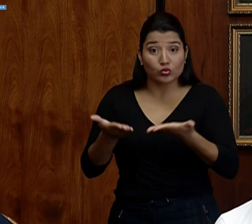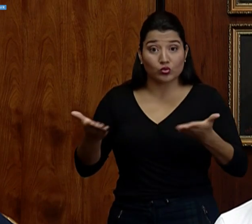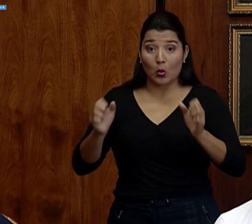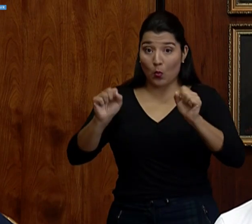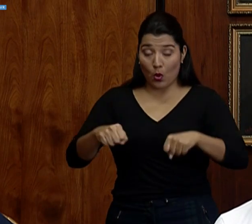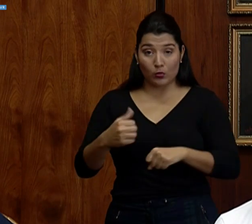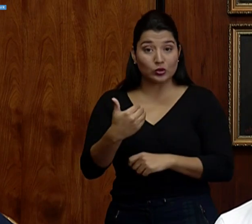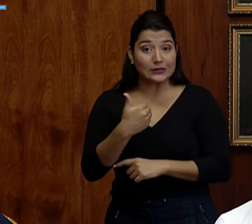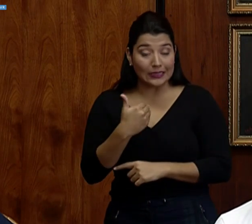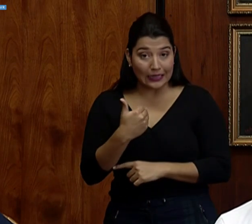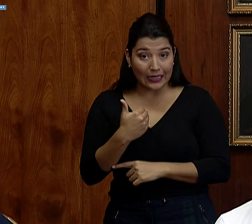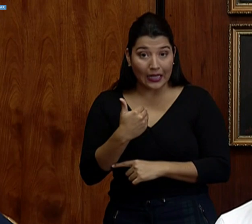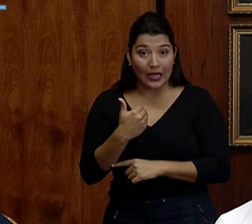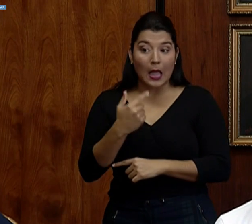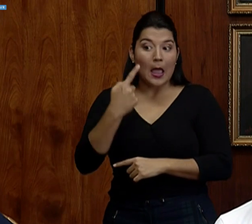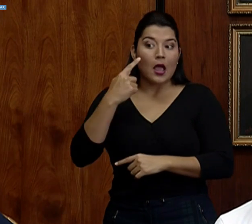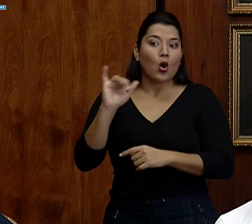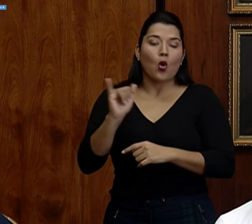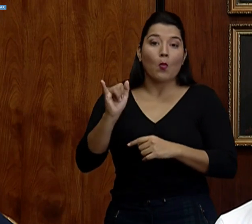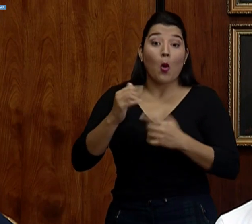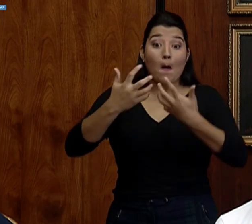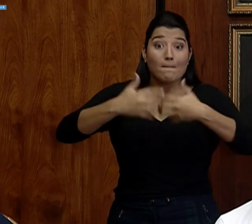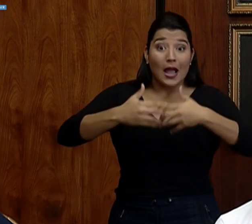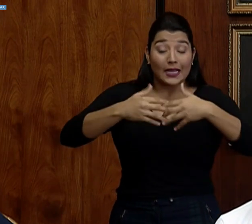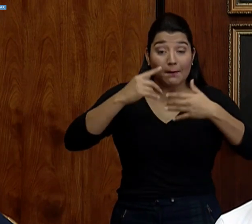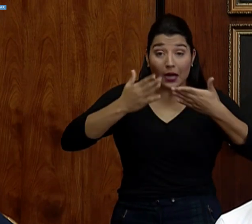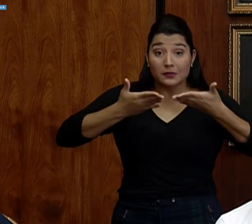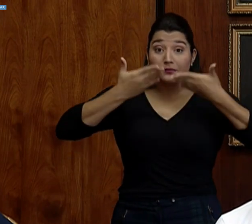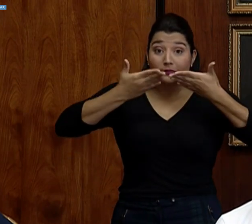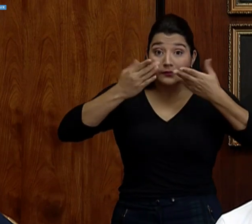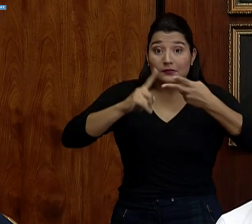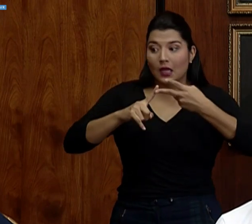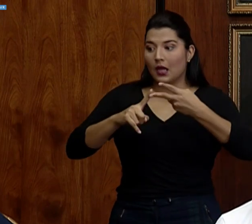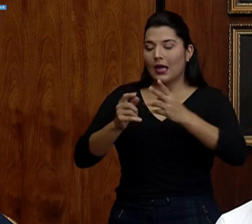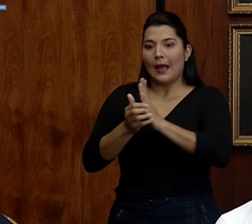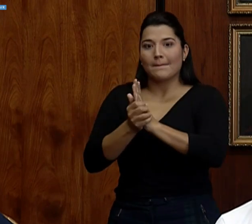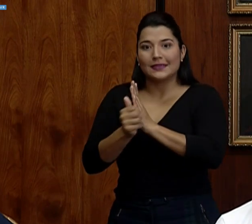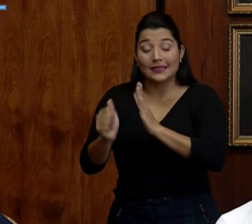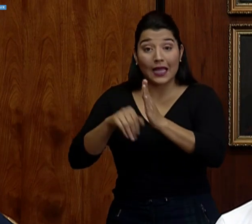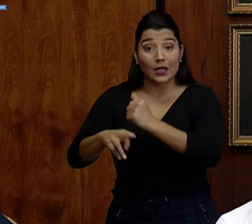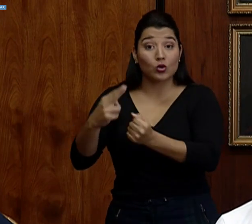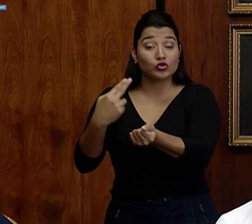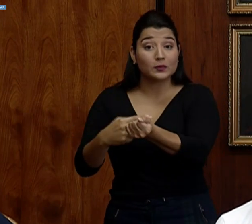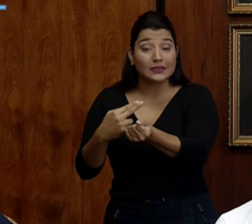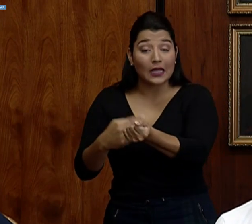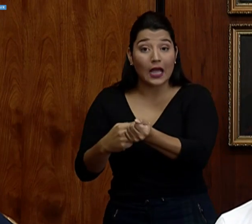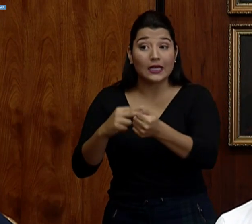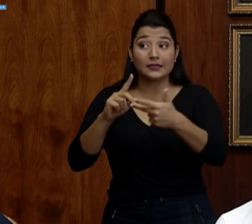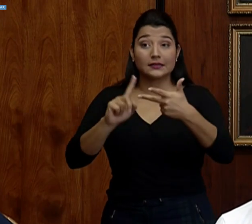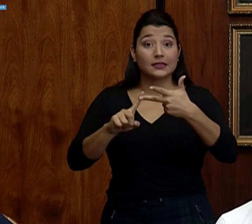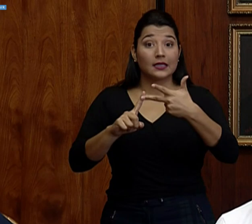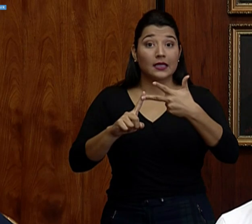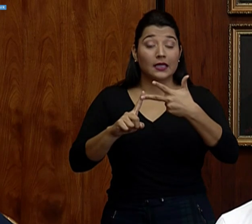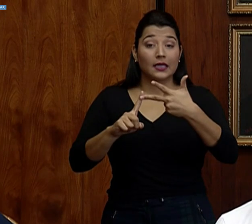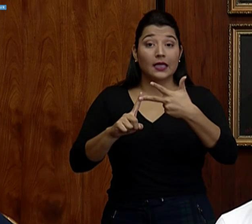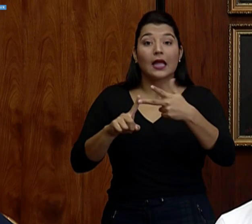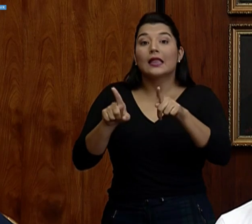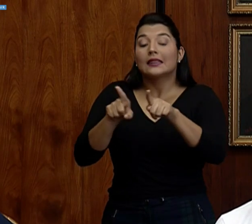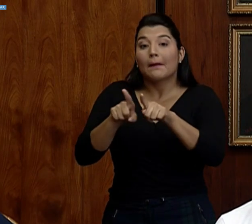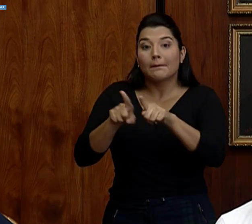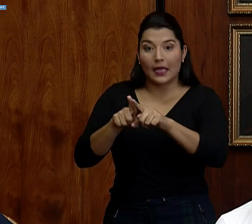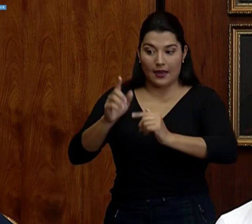lo que es respiradores artificiales, en lo que es capacidad hospitalaria, en lo que es la misma